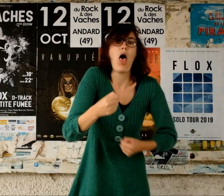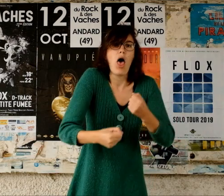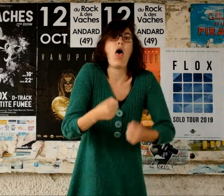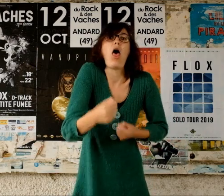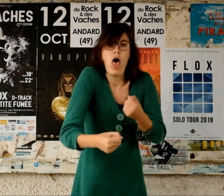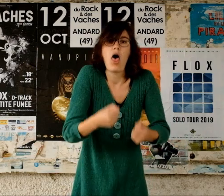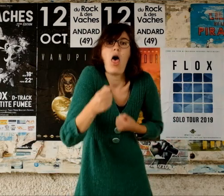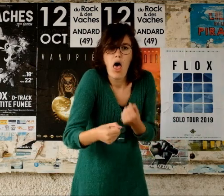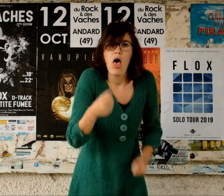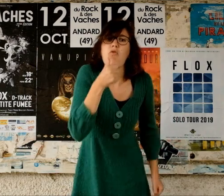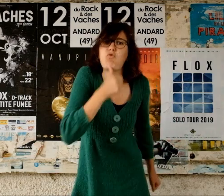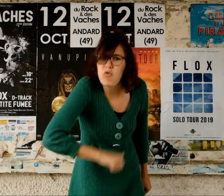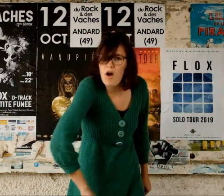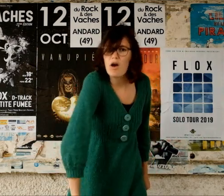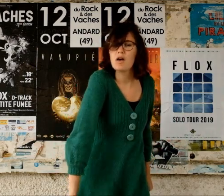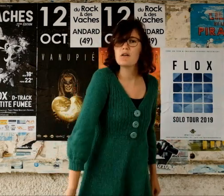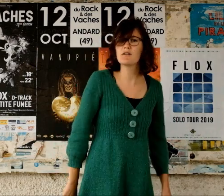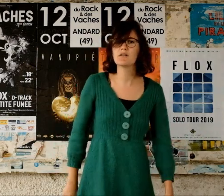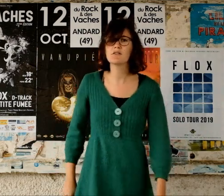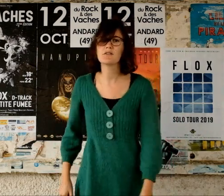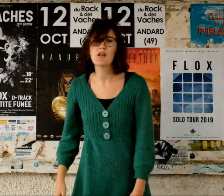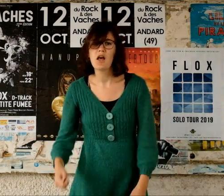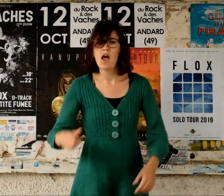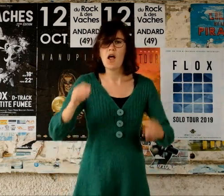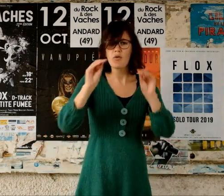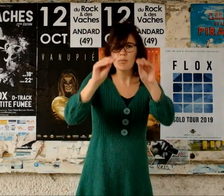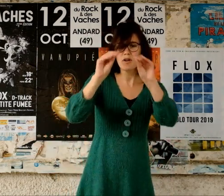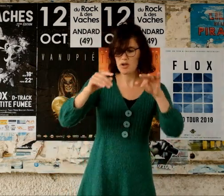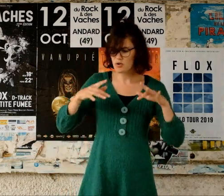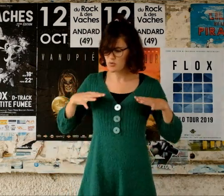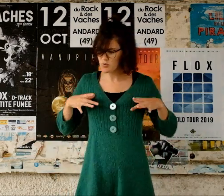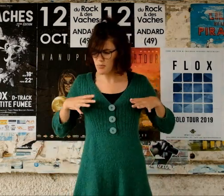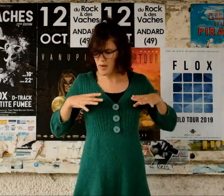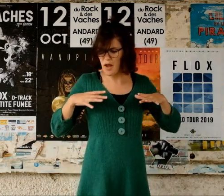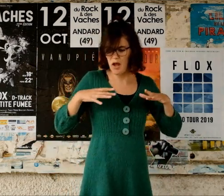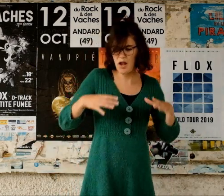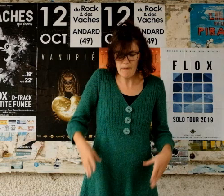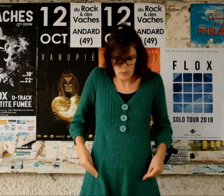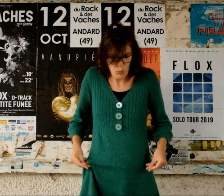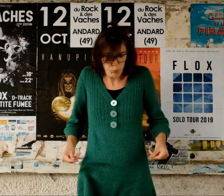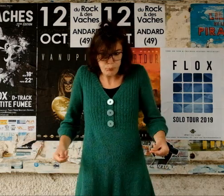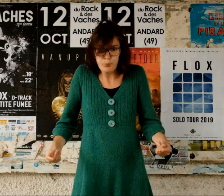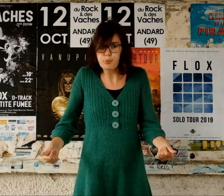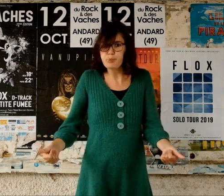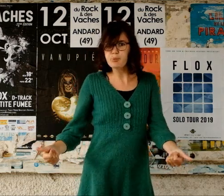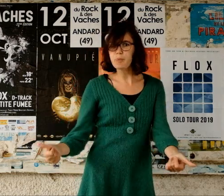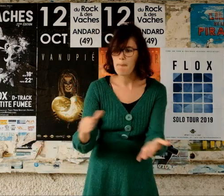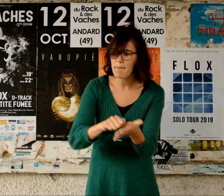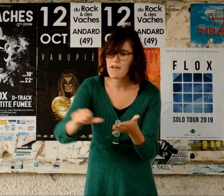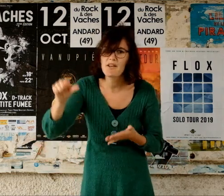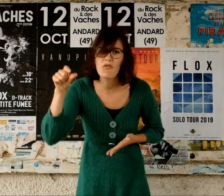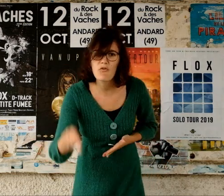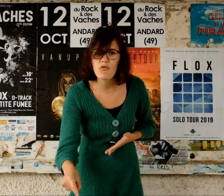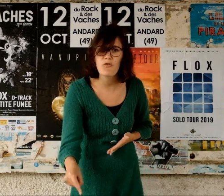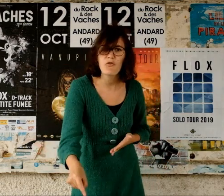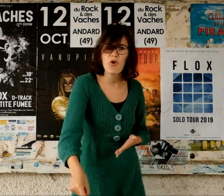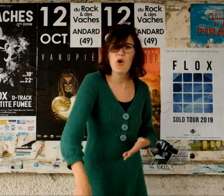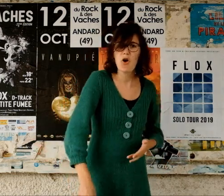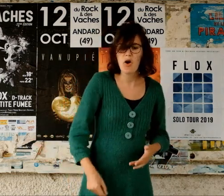'entraîner J'me balade dans les grandes surfaces J'ai pas assez Mais faut payer J'écourroguerai des accessoires Et des